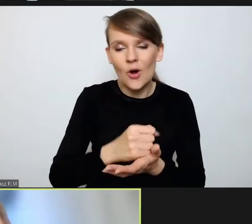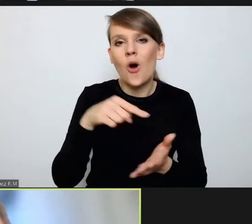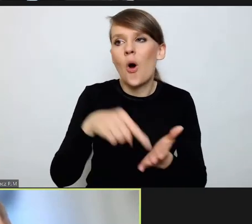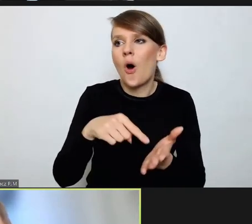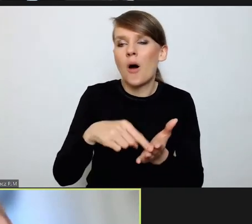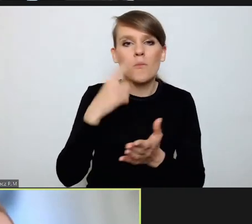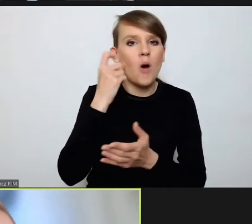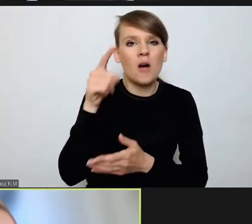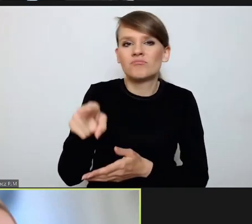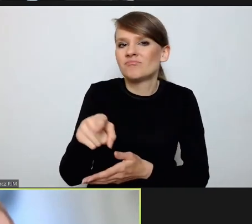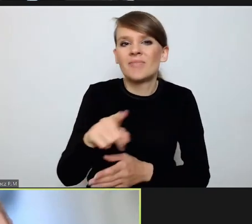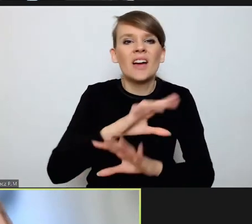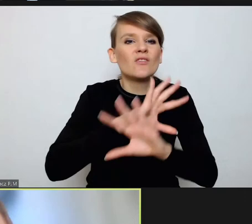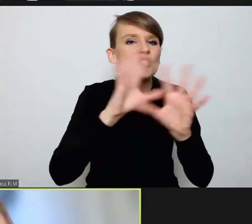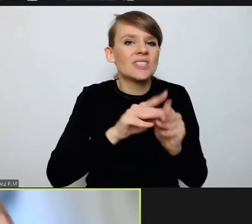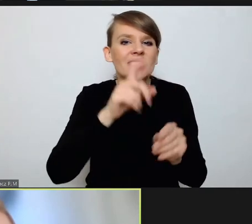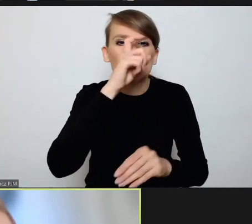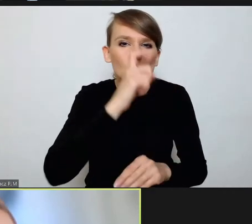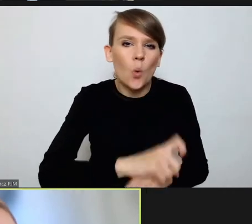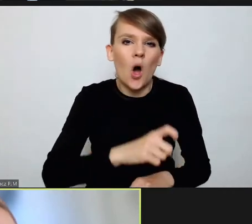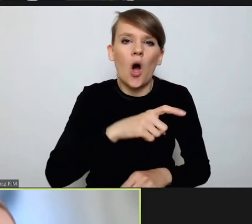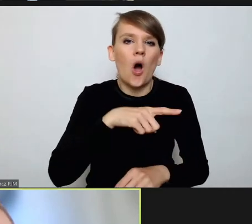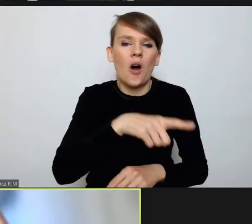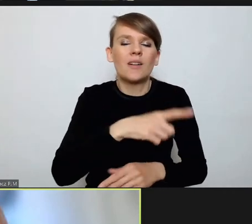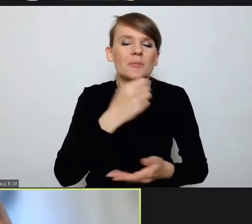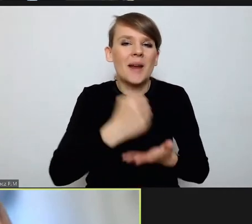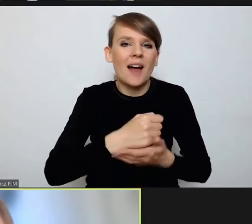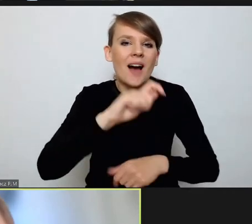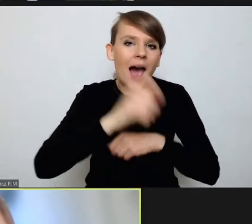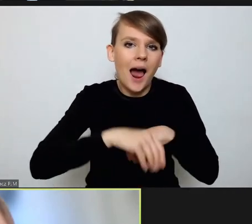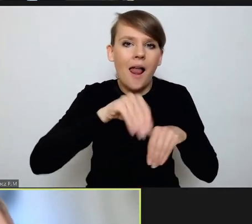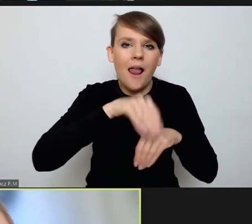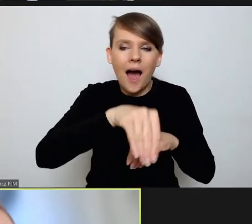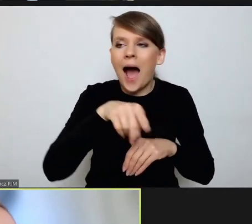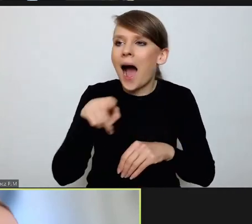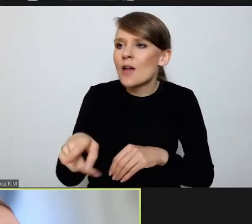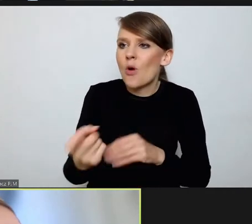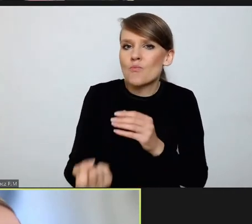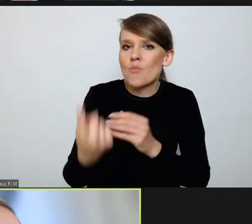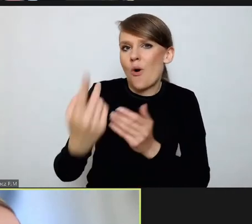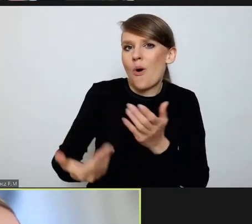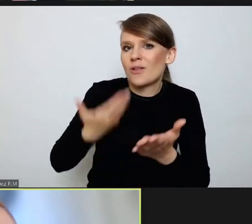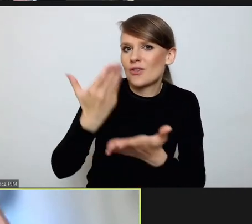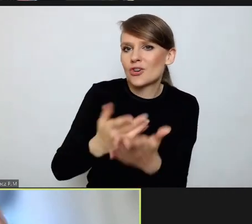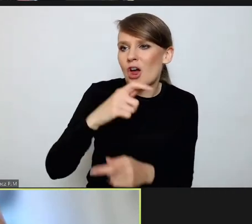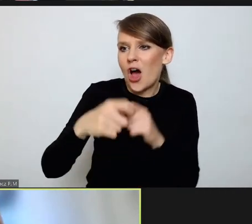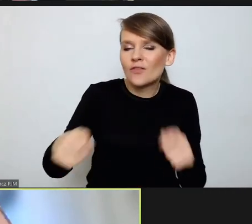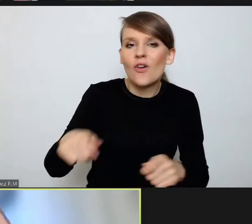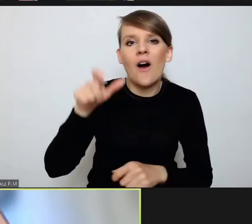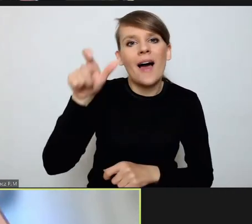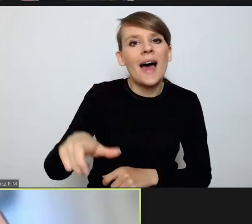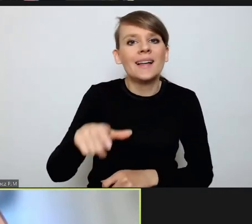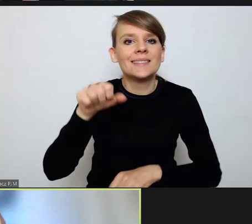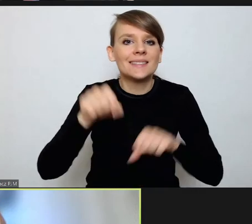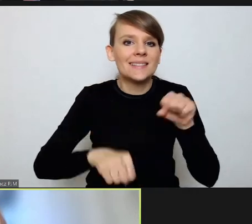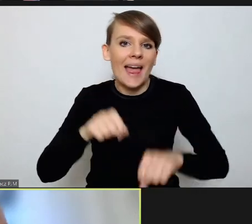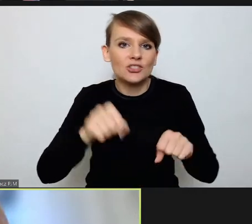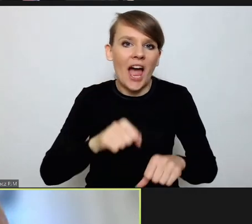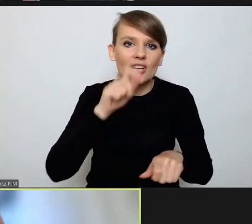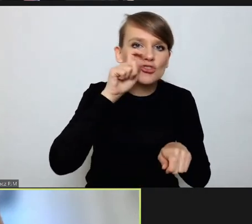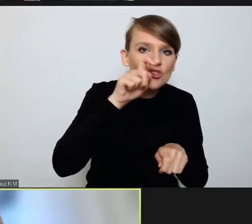całe zło przewlekłości postępowania karnego, mianowicie instytucji sędziego śledczego czy może